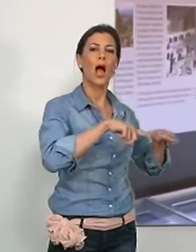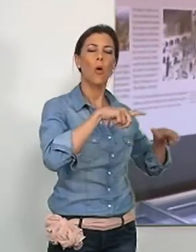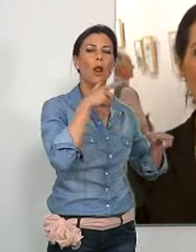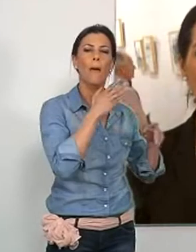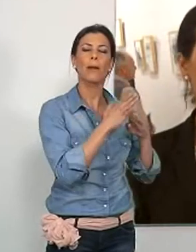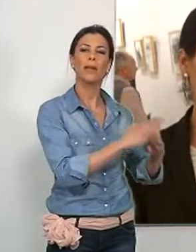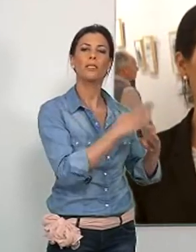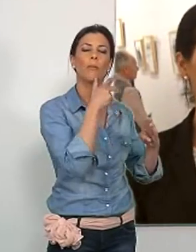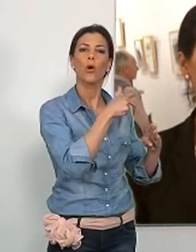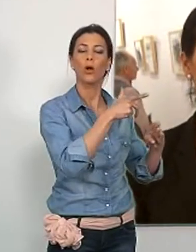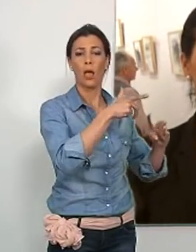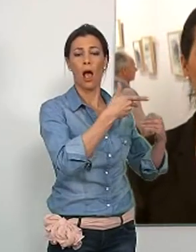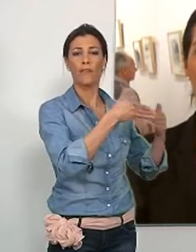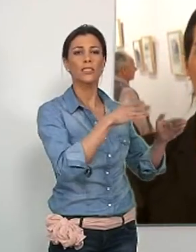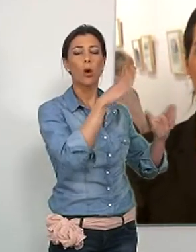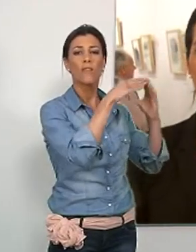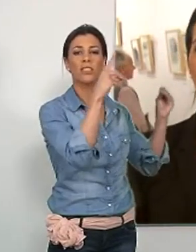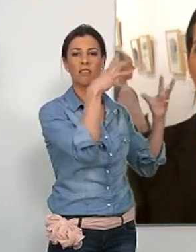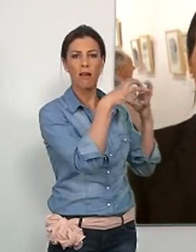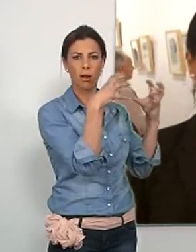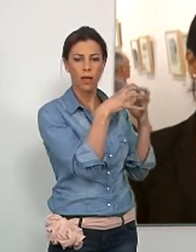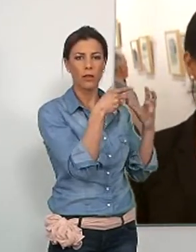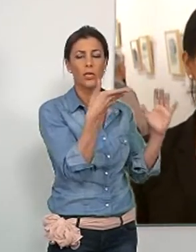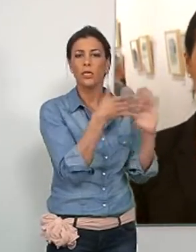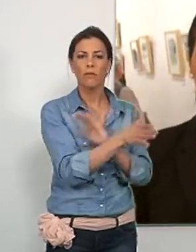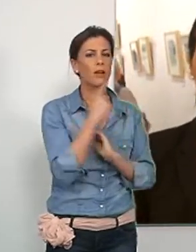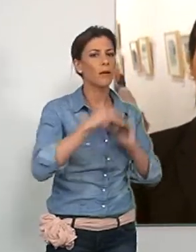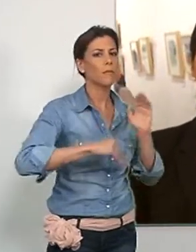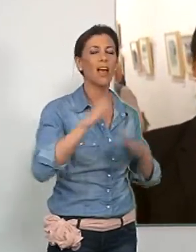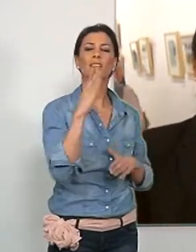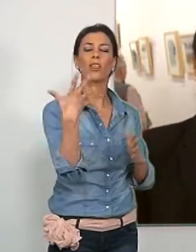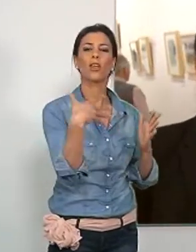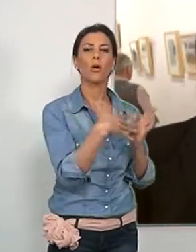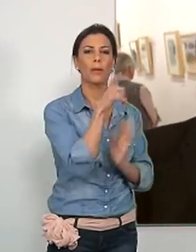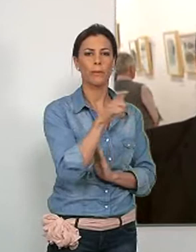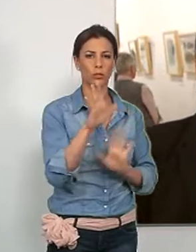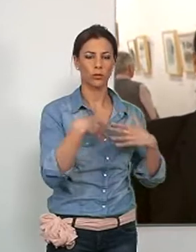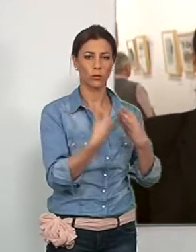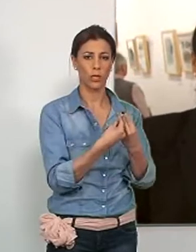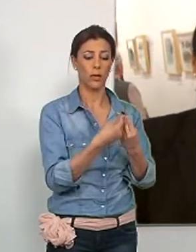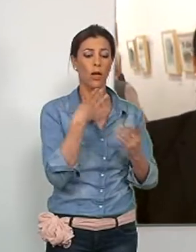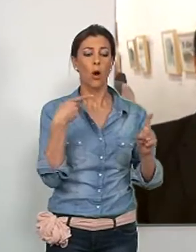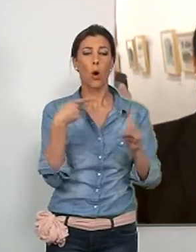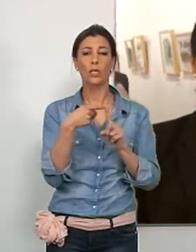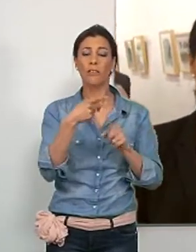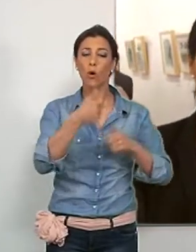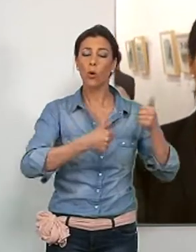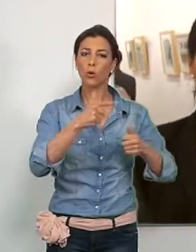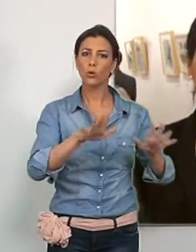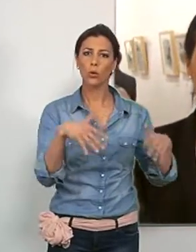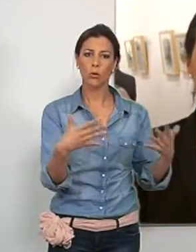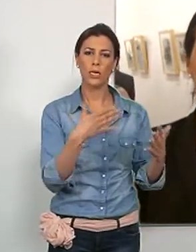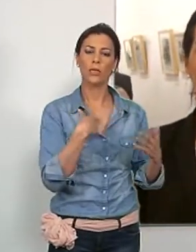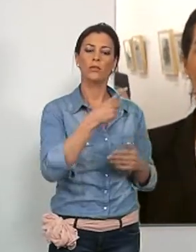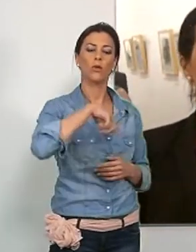Aula Permanente de Formación Abierta de la Universidad de Granada, que supone más de 5.000 personas. El objetivo del